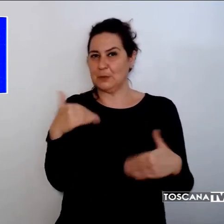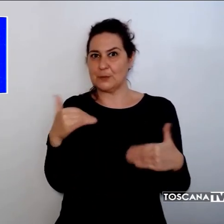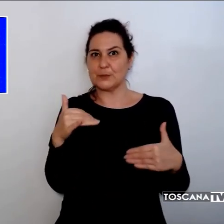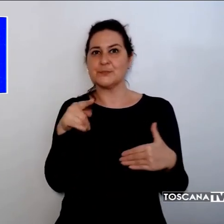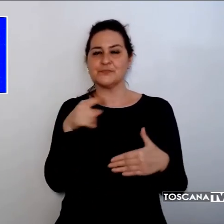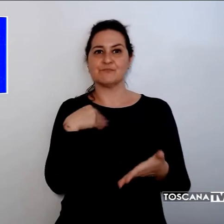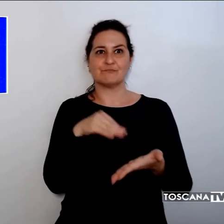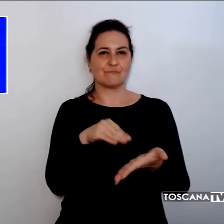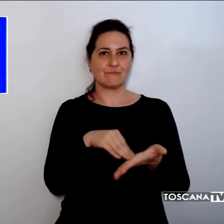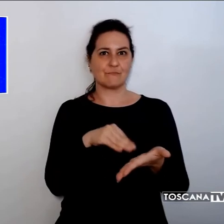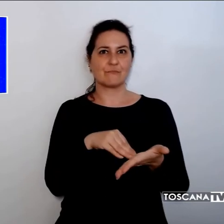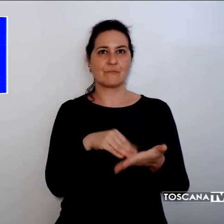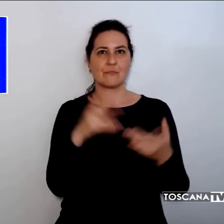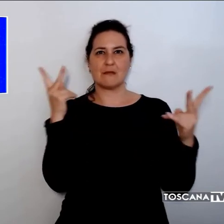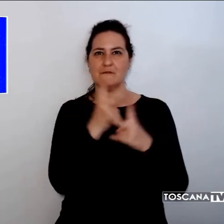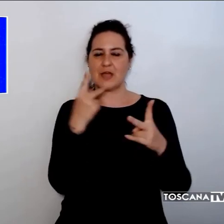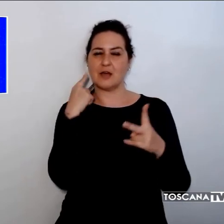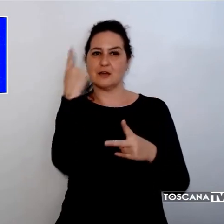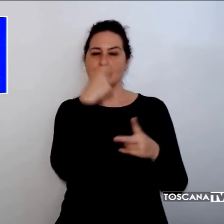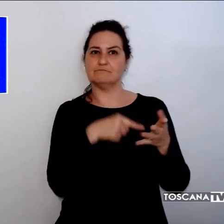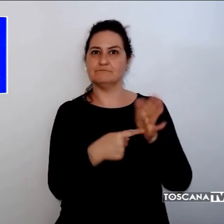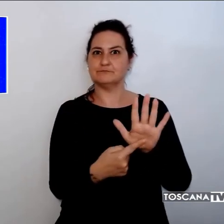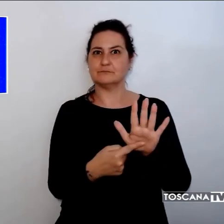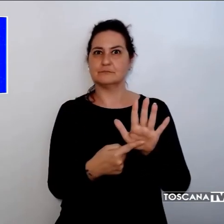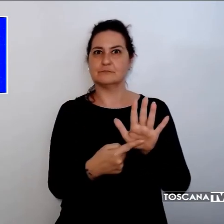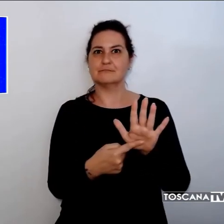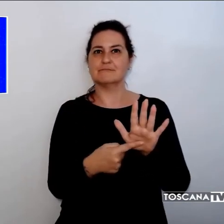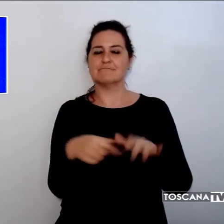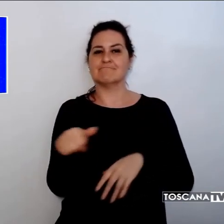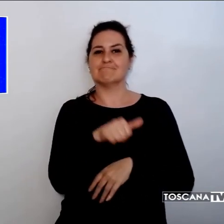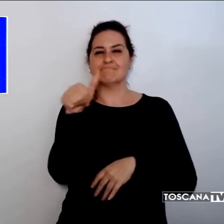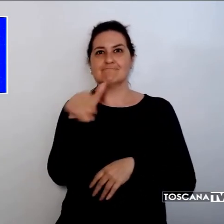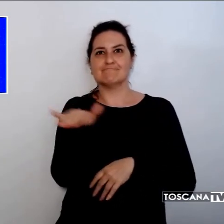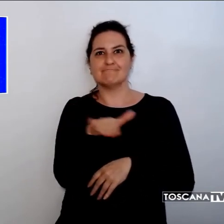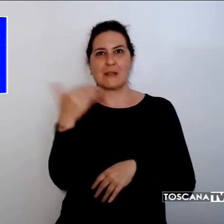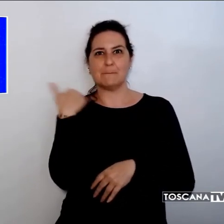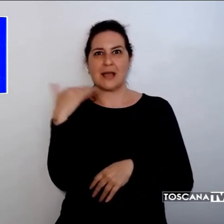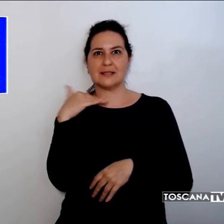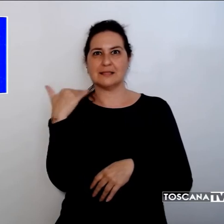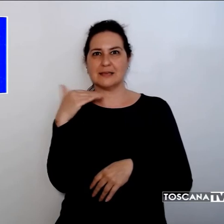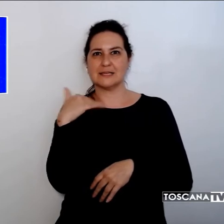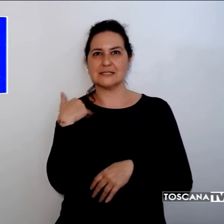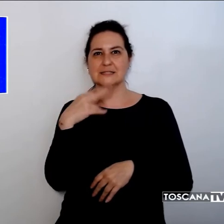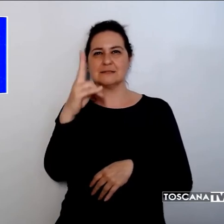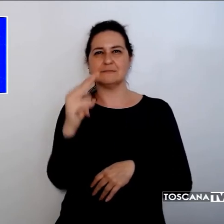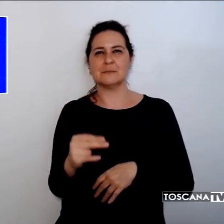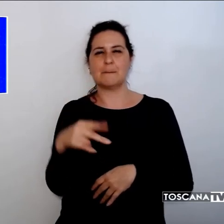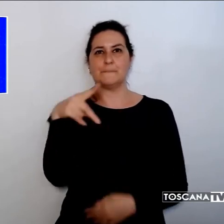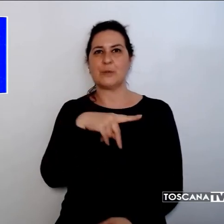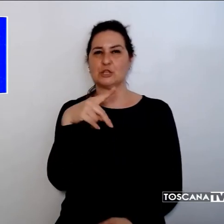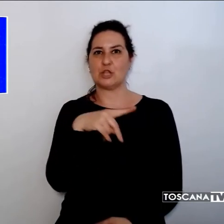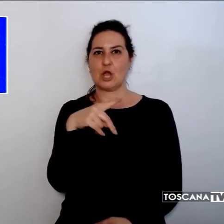le commoventi raffigurazioni della prima infanzia della Battista dipinte da Pontormo e